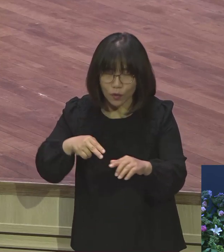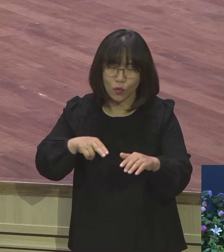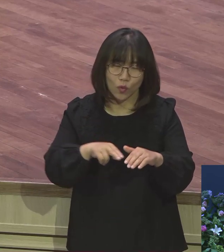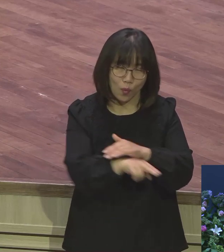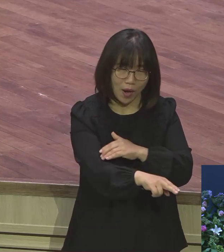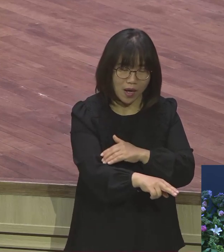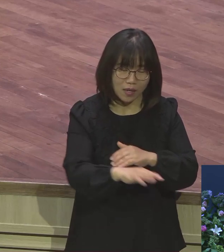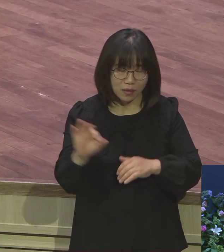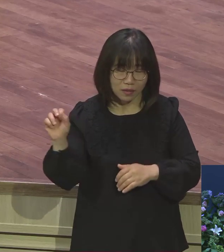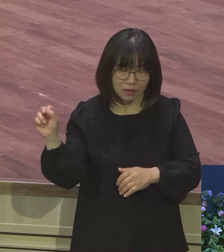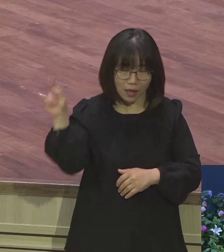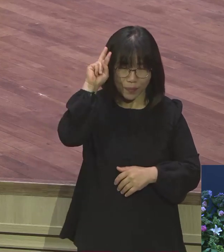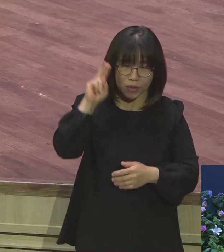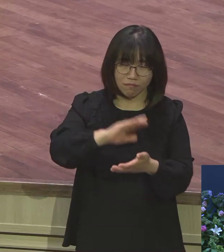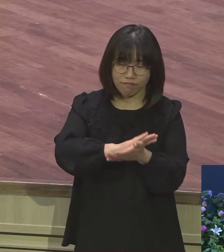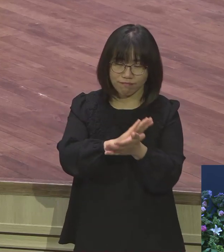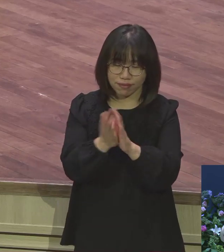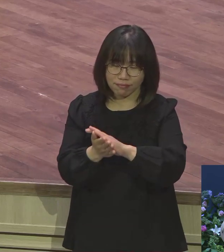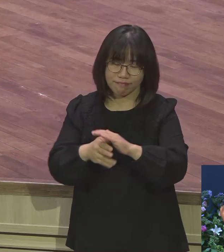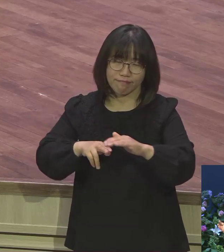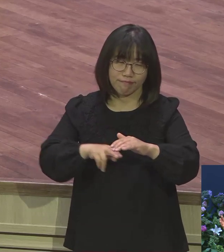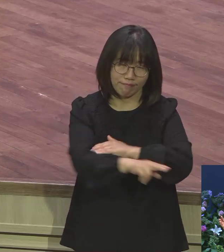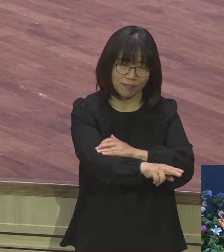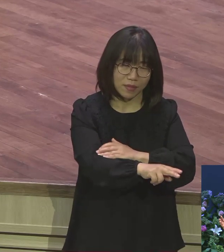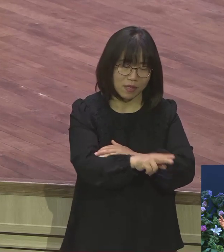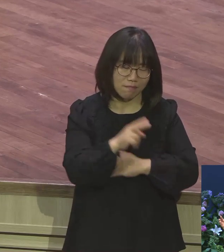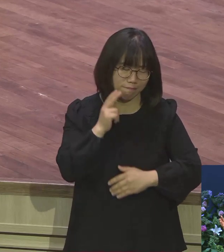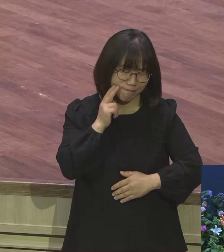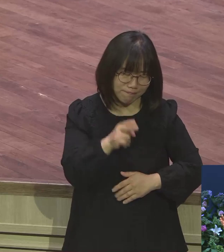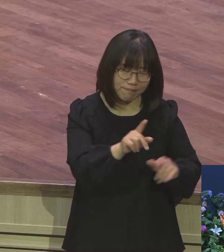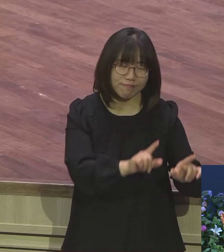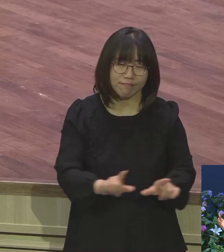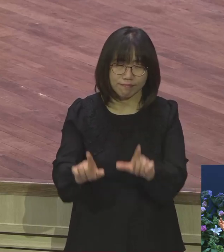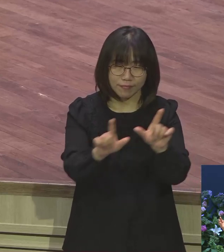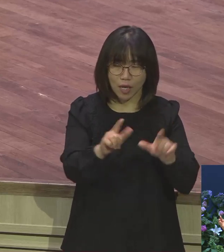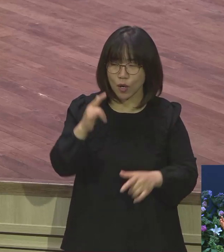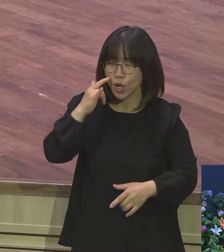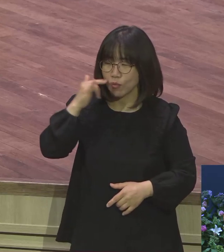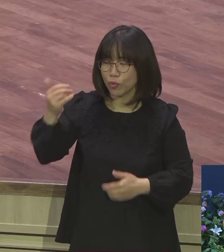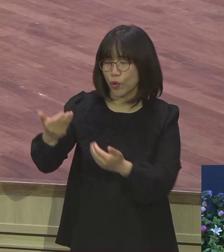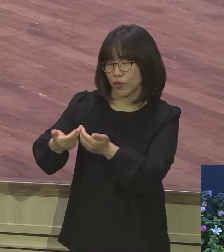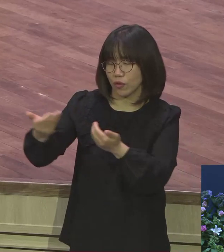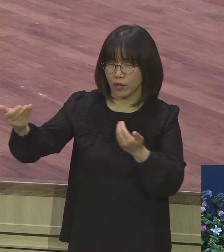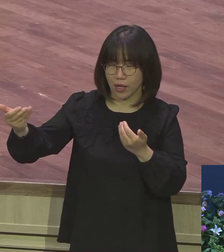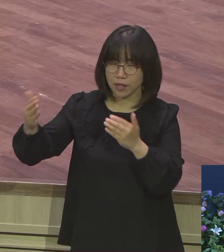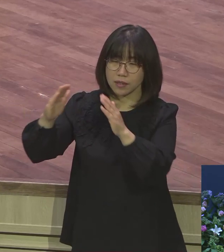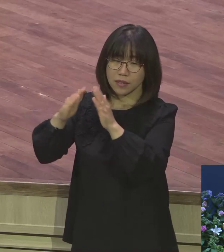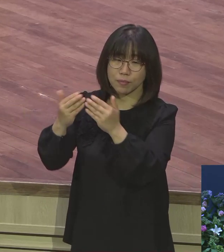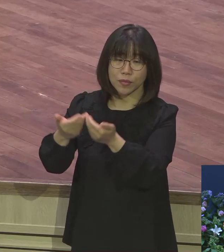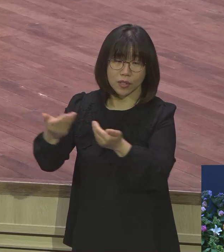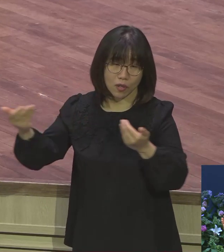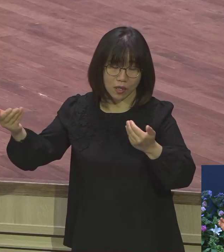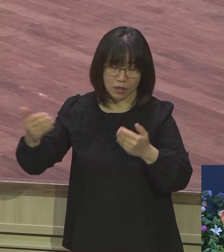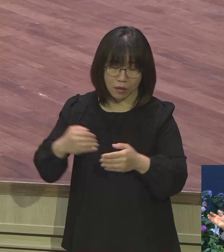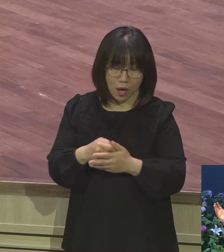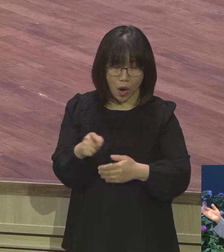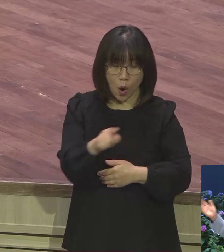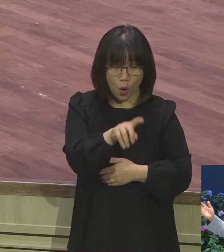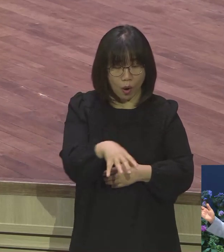순간에 하루아침에 환경이 바뀌어버린 거예요. 부모 다 떠나 집을 떠나 어딘지 모르게 가야돼.